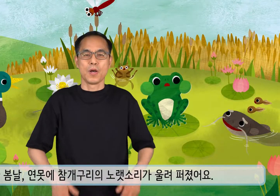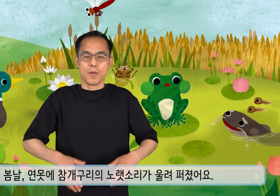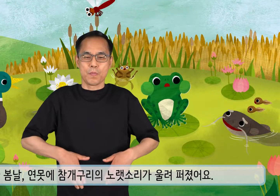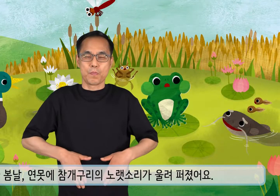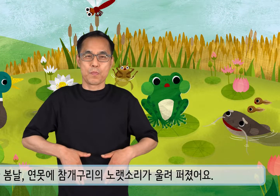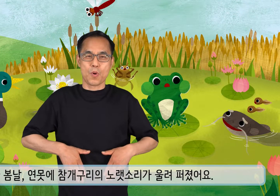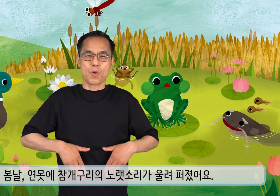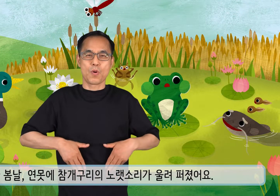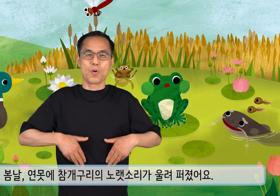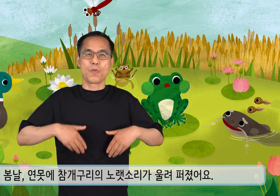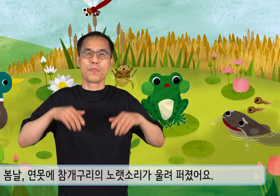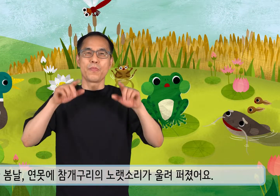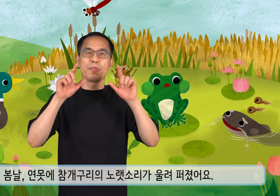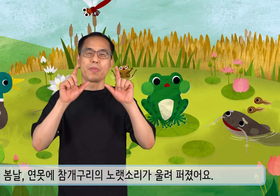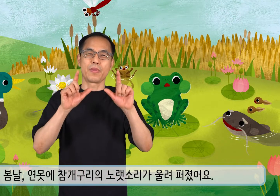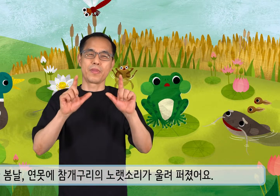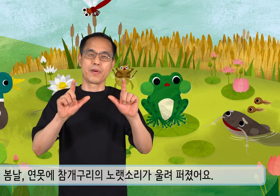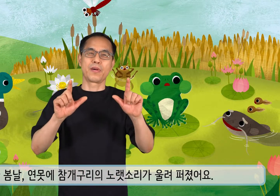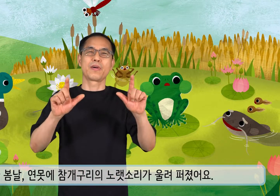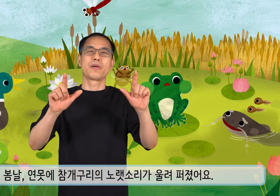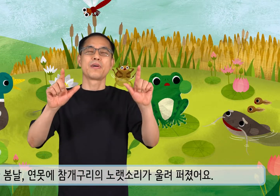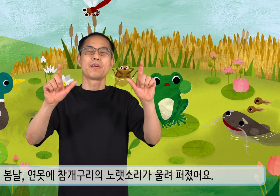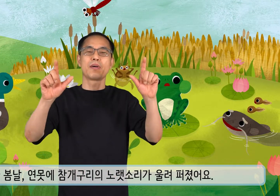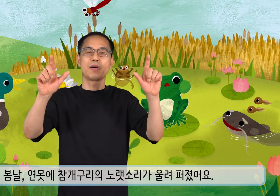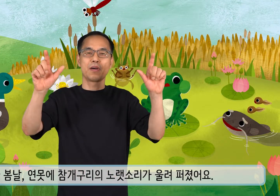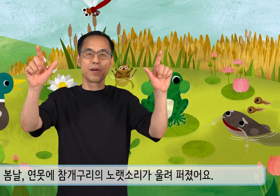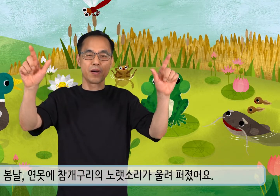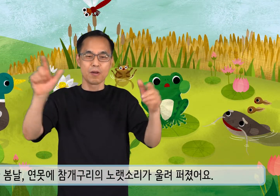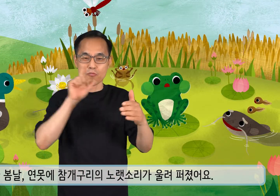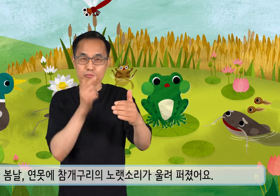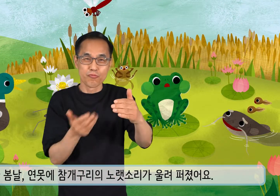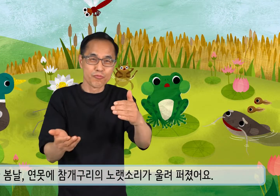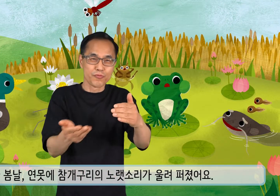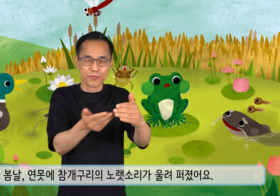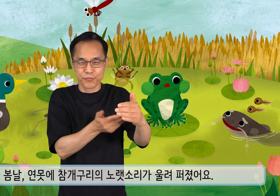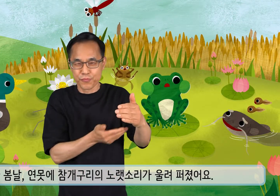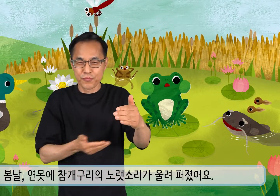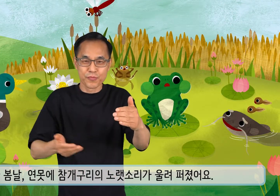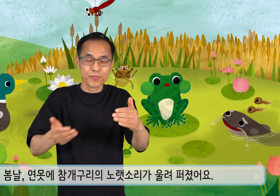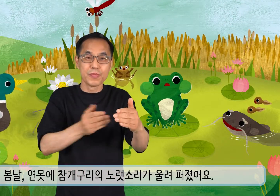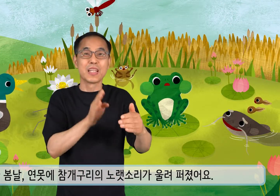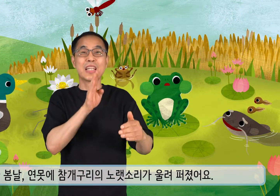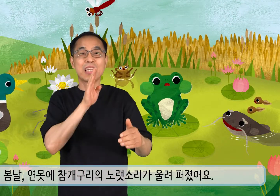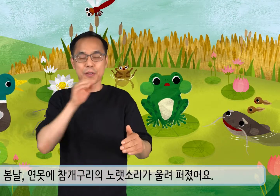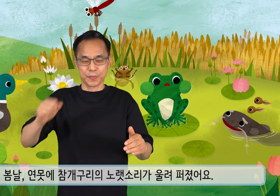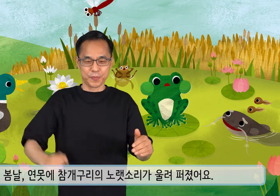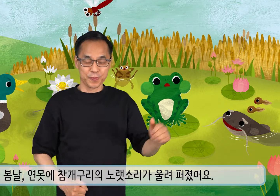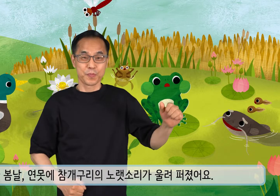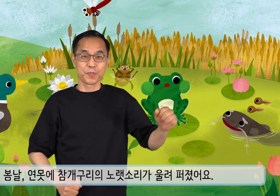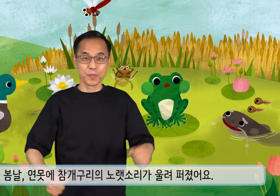따뜻한 봄날, 연못에 참개구리의 노랫소리가 울려 퍼졌어요.